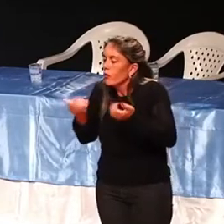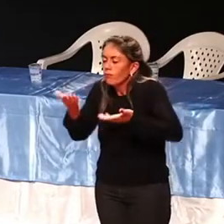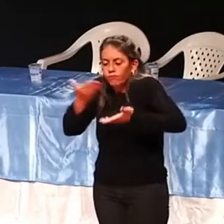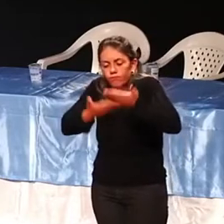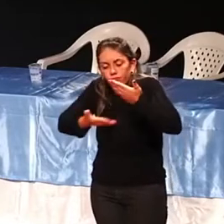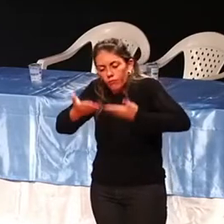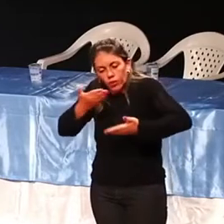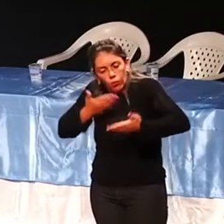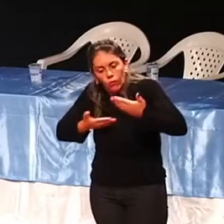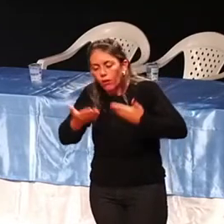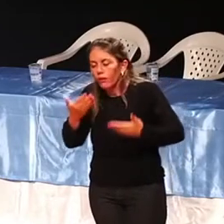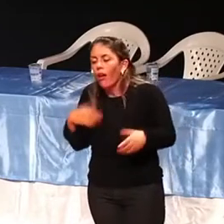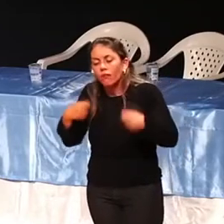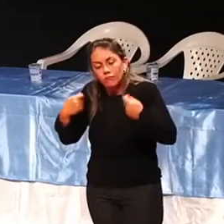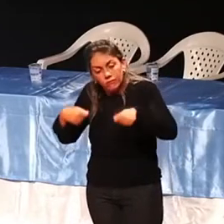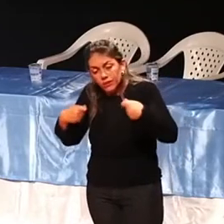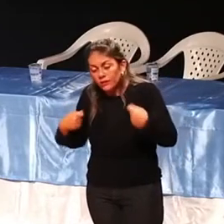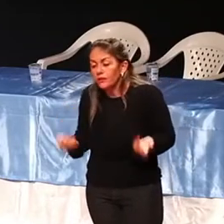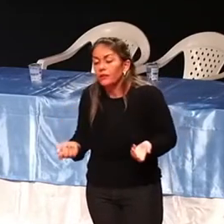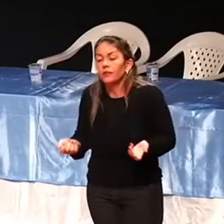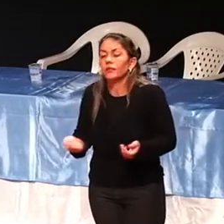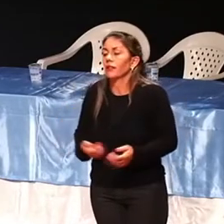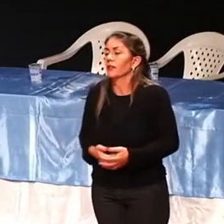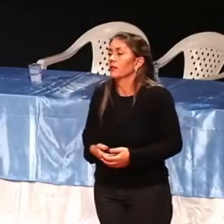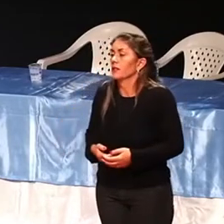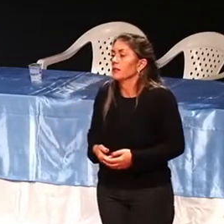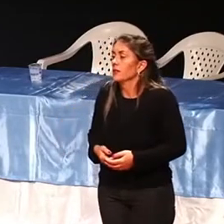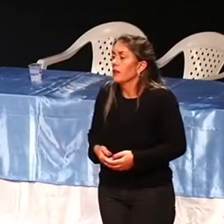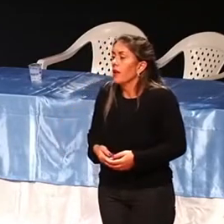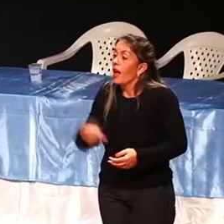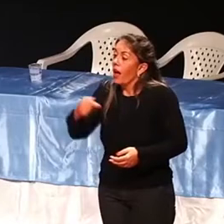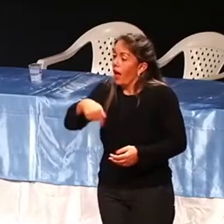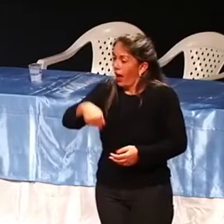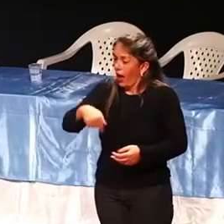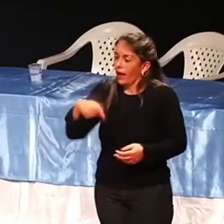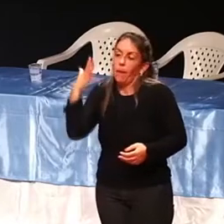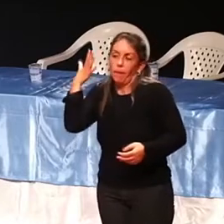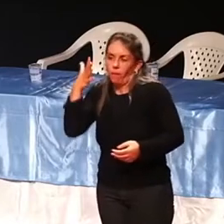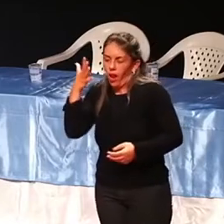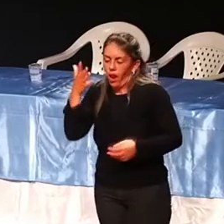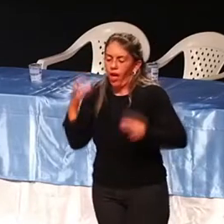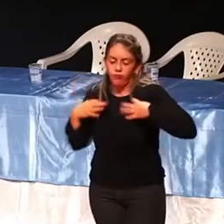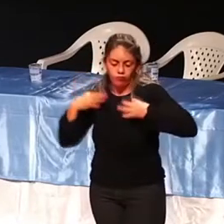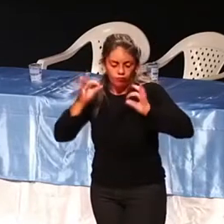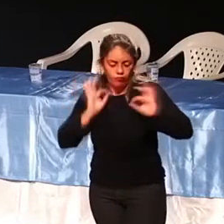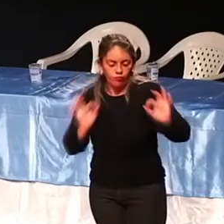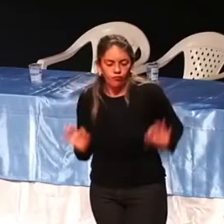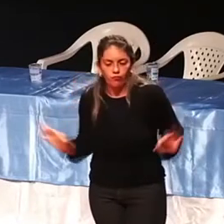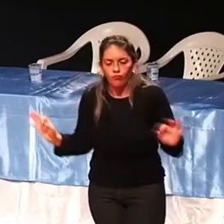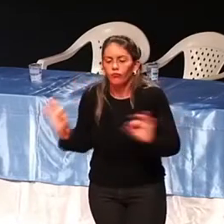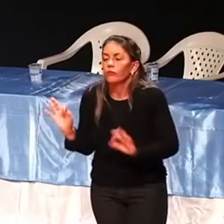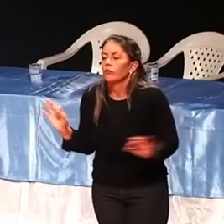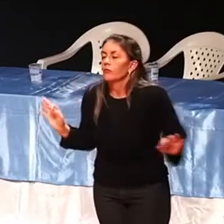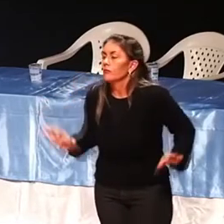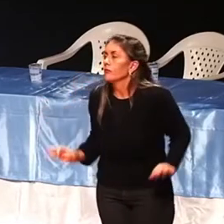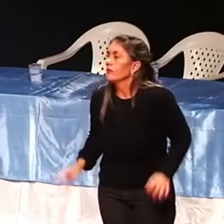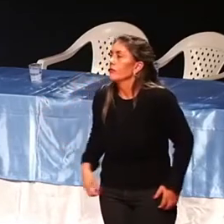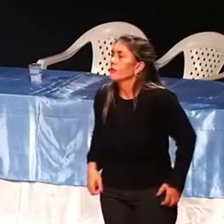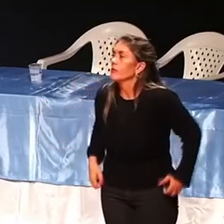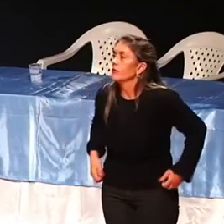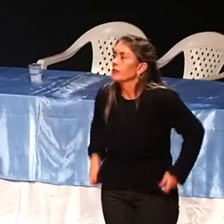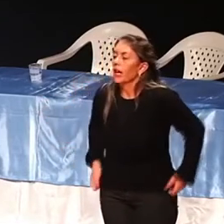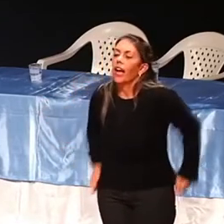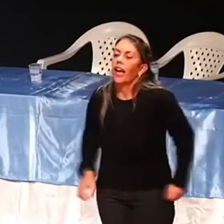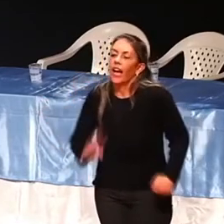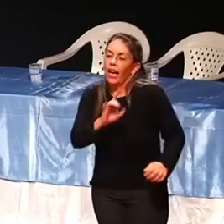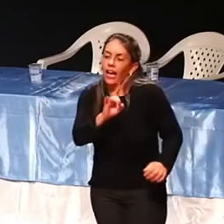tem que dar um trato, tem que se cuidar. Agora, para vir na palestra, se arruma toda. Né? Você viu a Tatiane com o